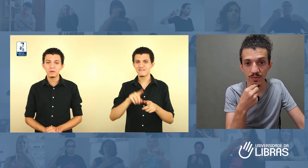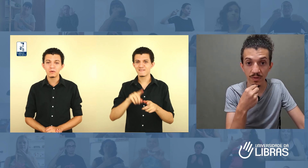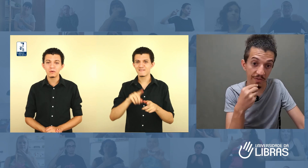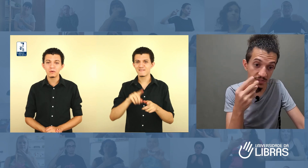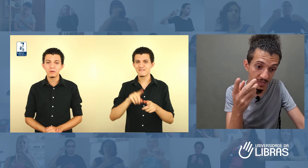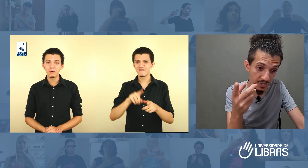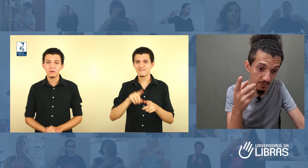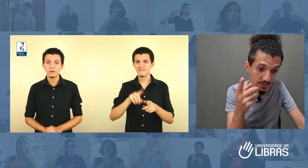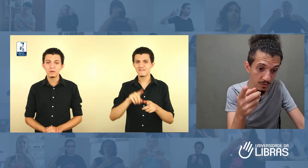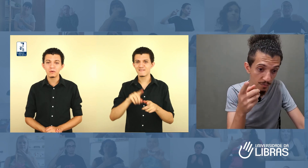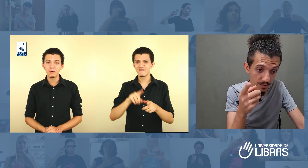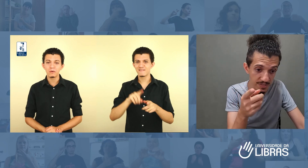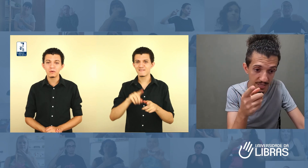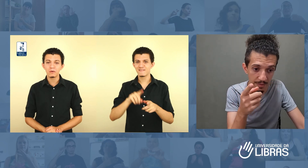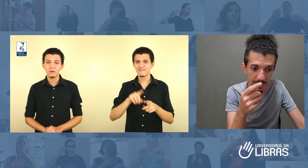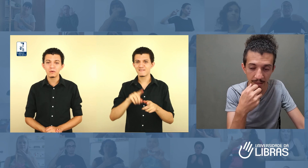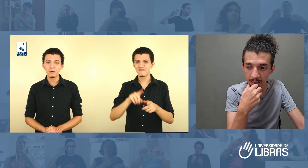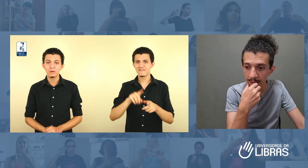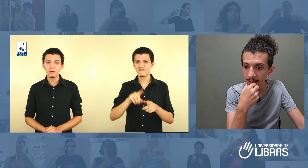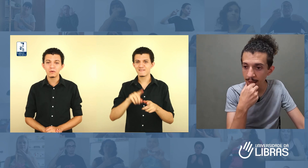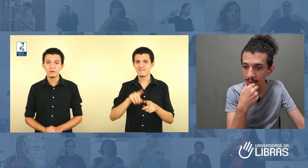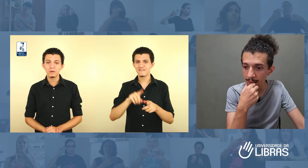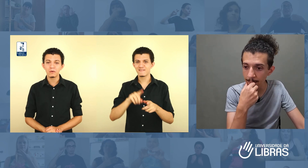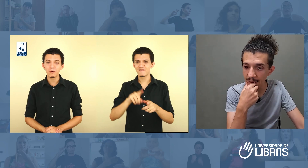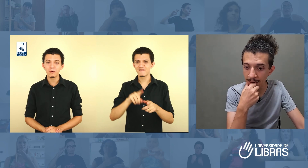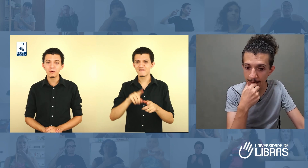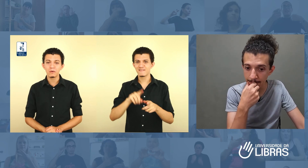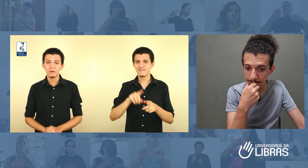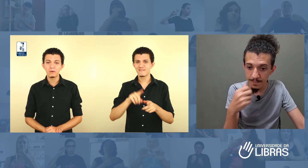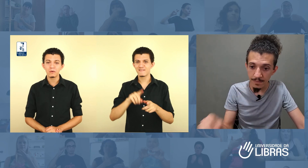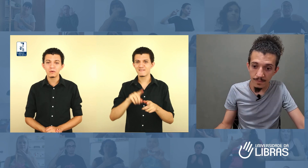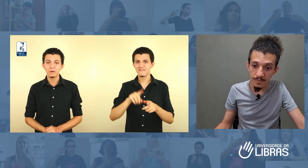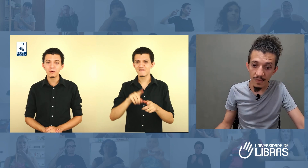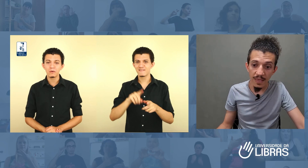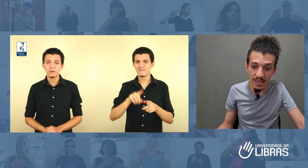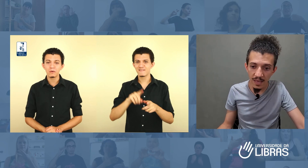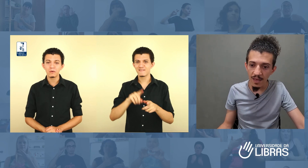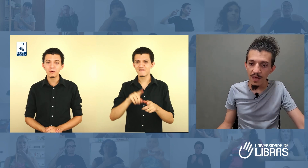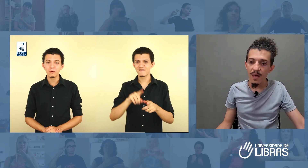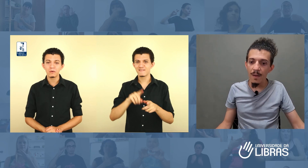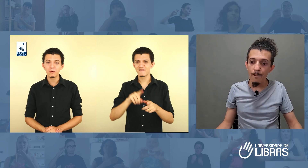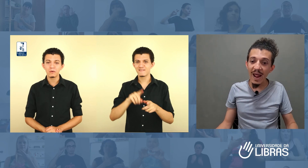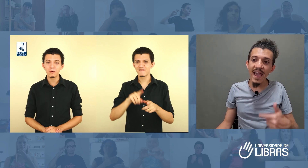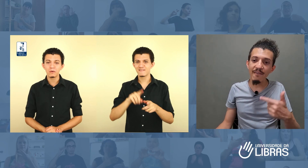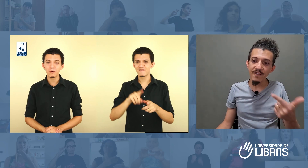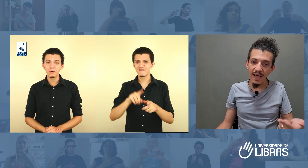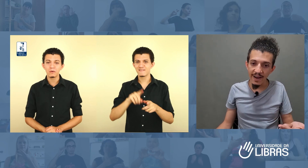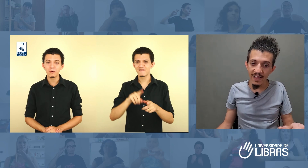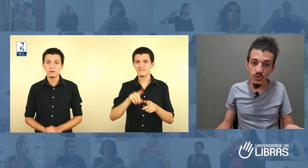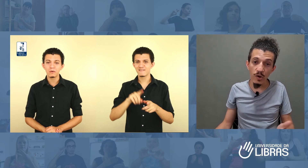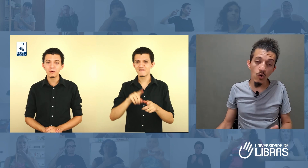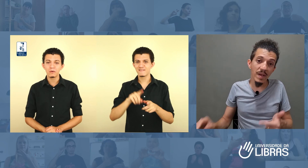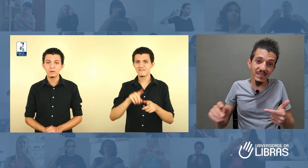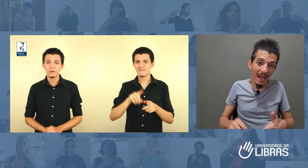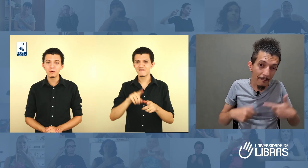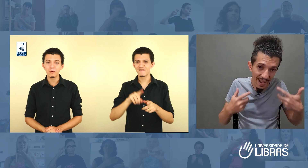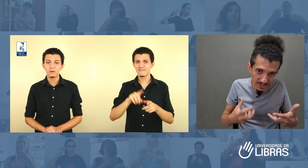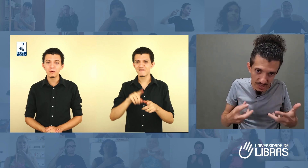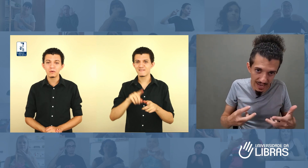Talvez isso esteja acontecendo com você também, Marilene. E, para evitar isso, eu comecei a praticar